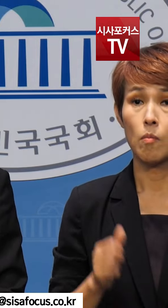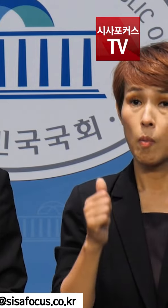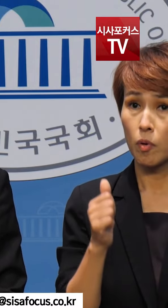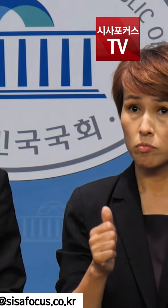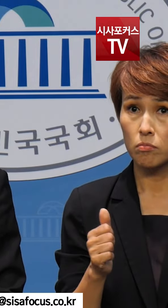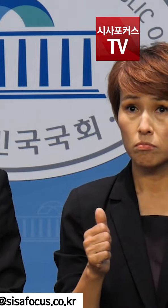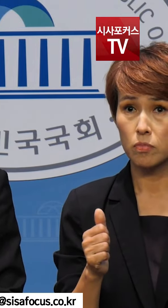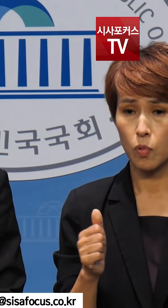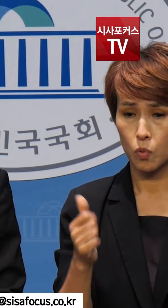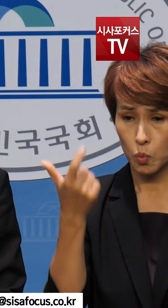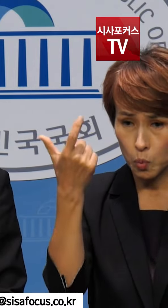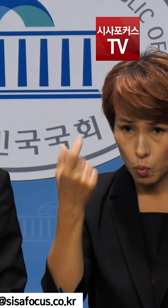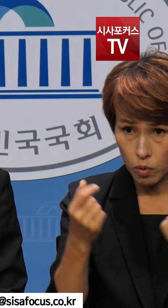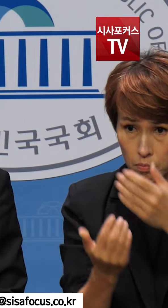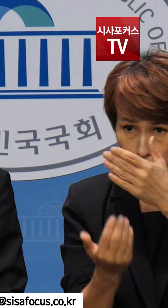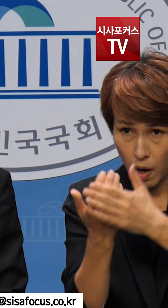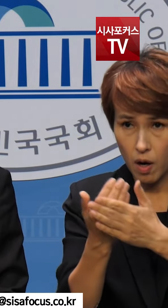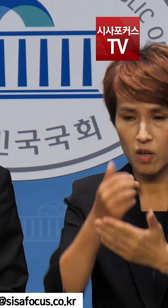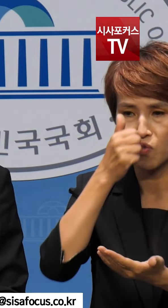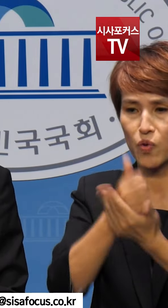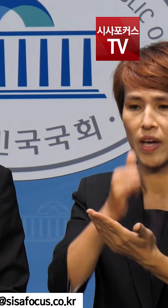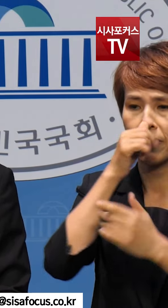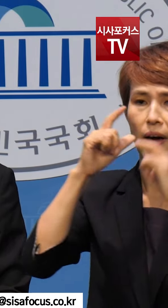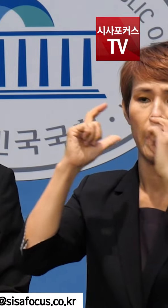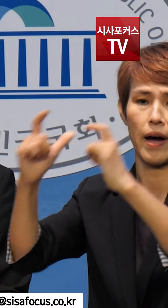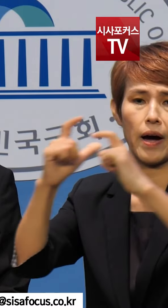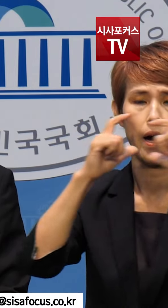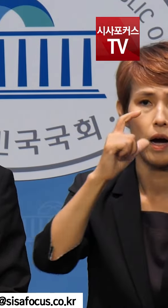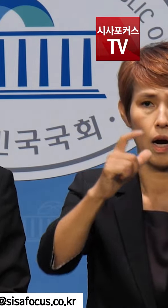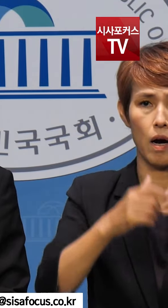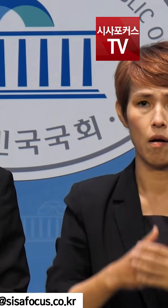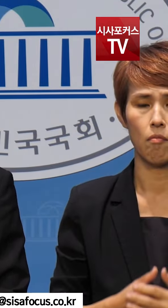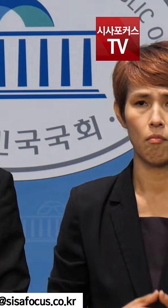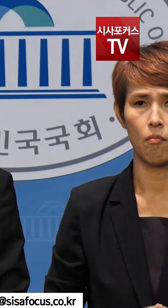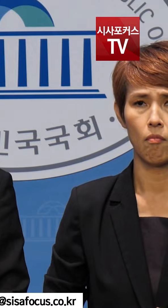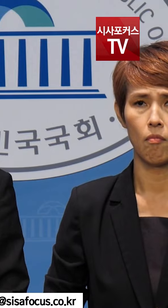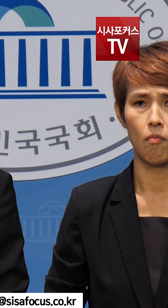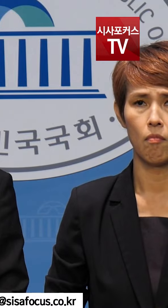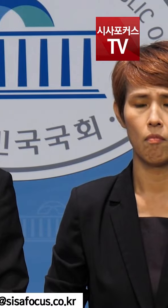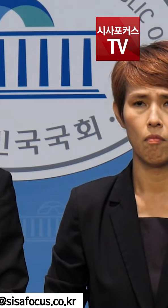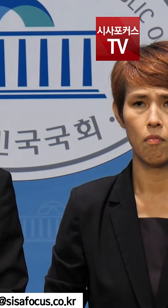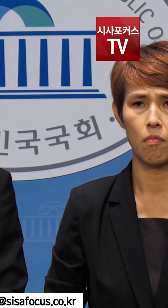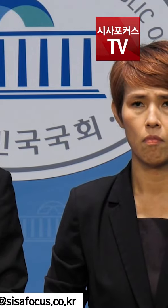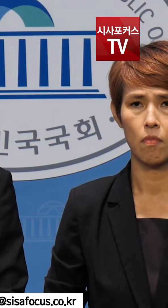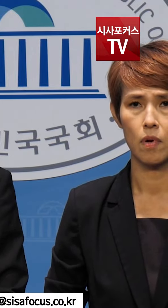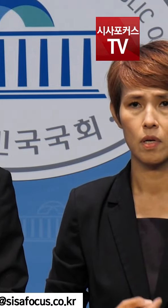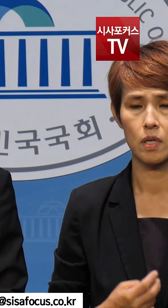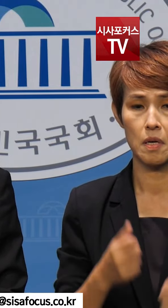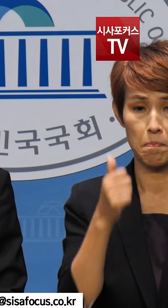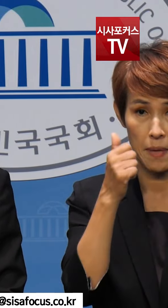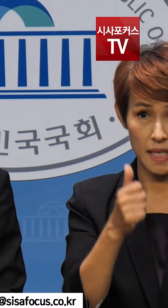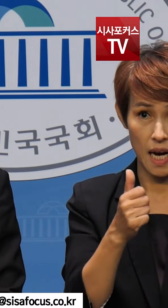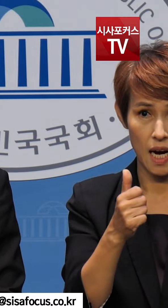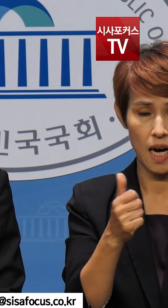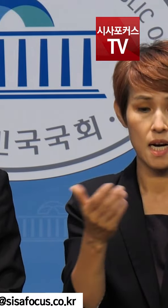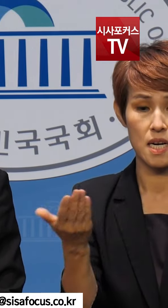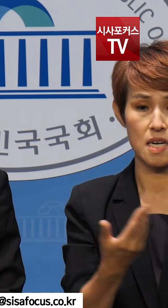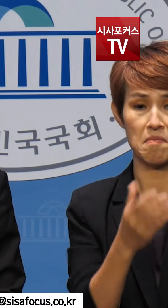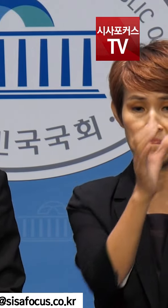사실상 동일한 사건에서 유죄를 선고하여 이미 유죄 심증을 갖고 있는 해당 판사에게 위 사건을